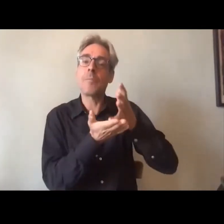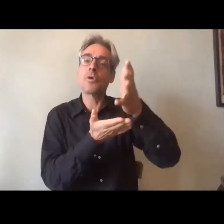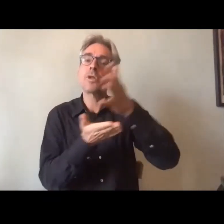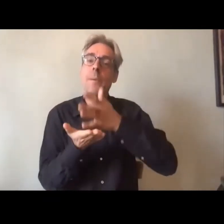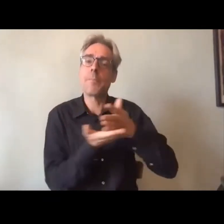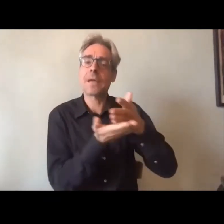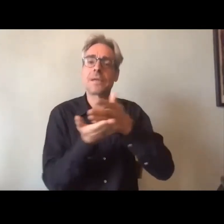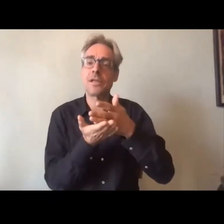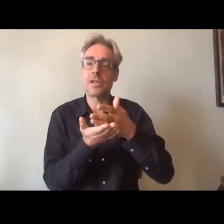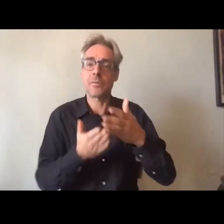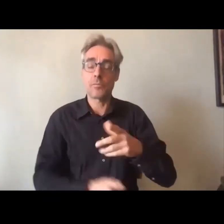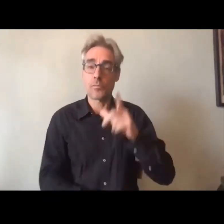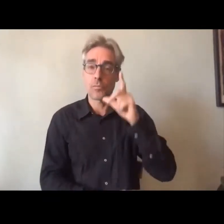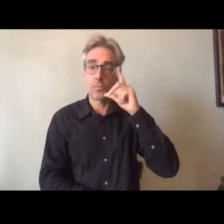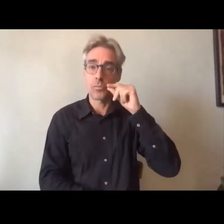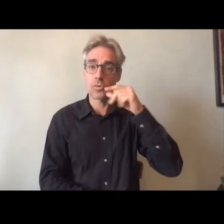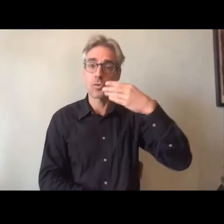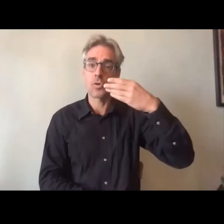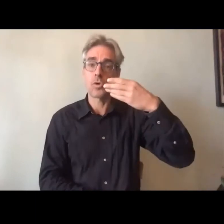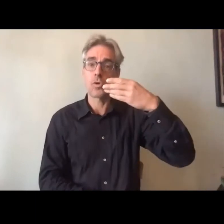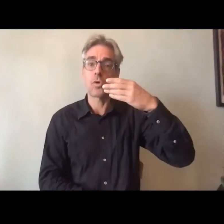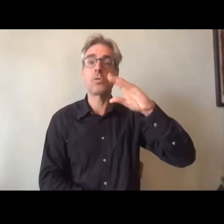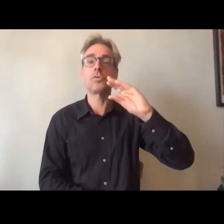Philippe Servin vous avez la parole